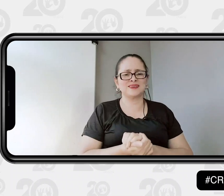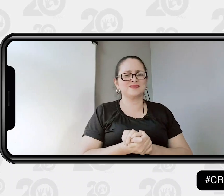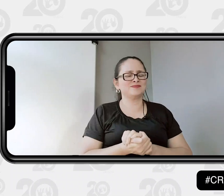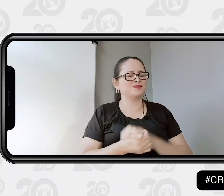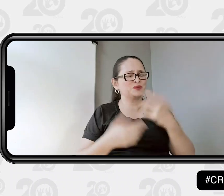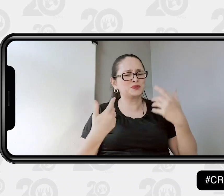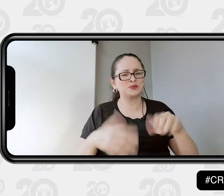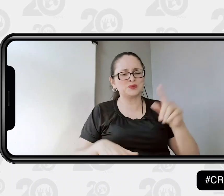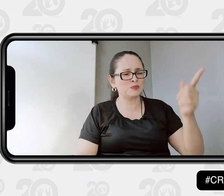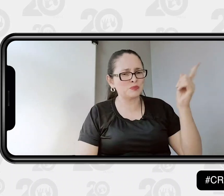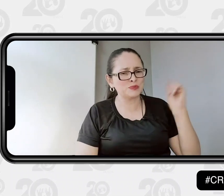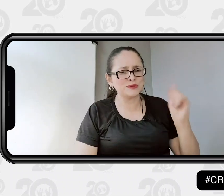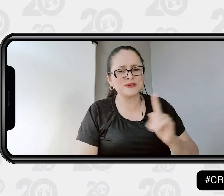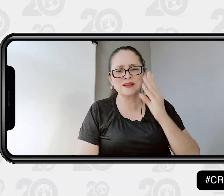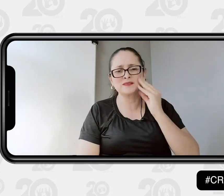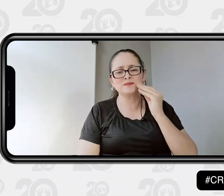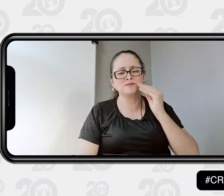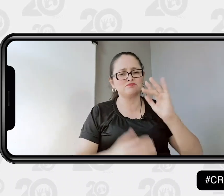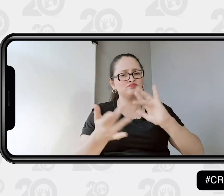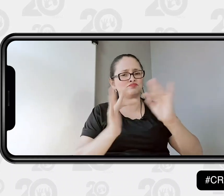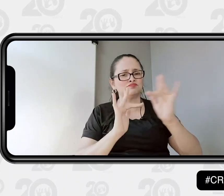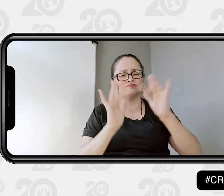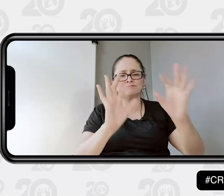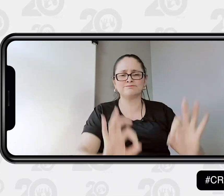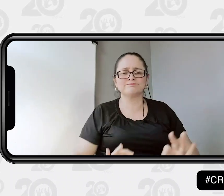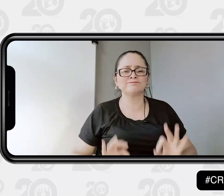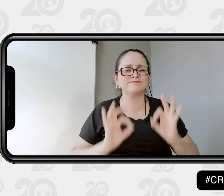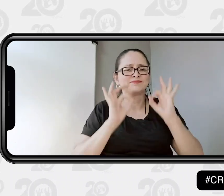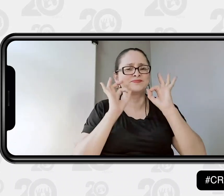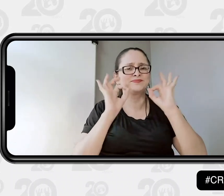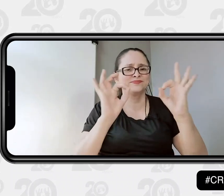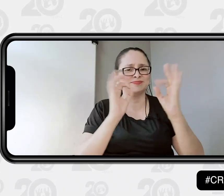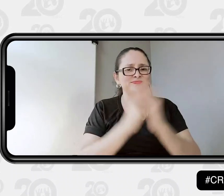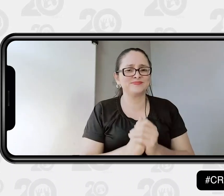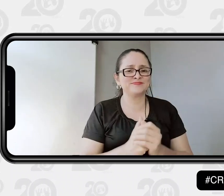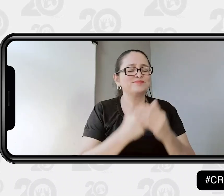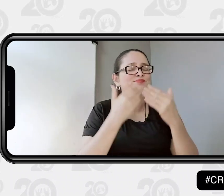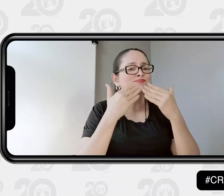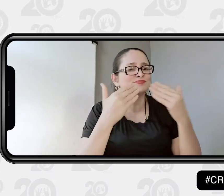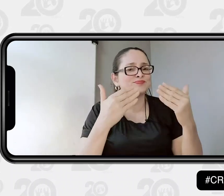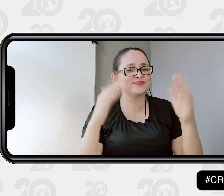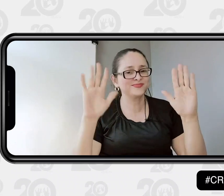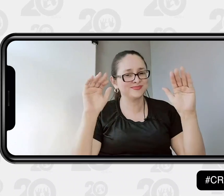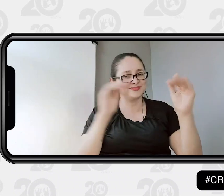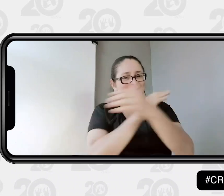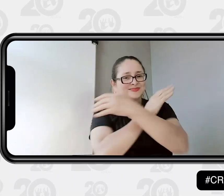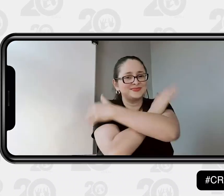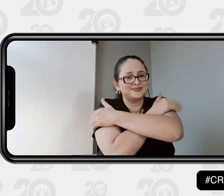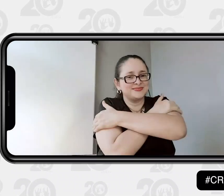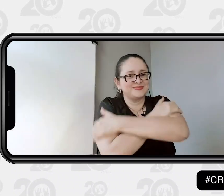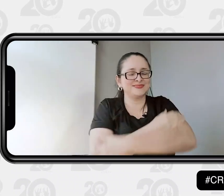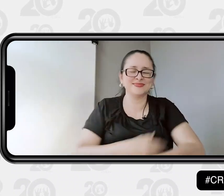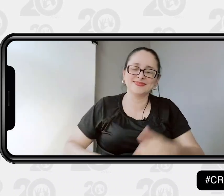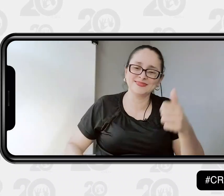agradecer por tantos años de experiencia que he tenido y ha sido de calidad. Muchísimas gracias y un abrazo.